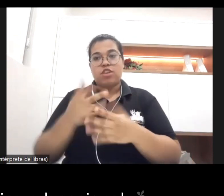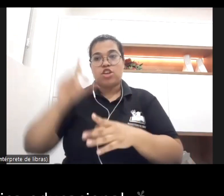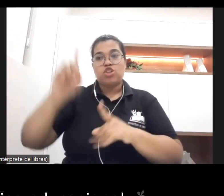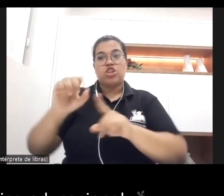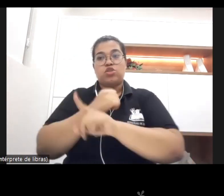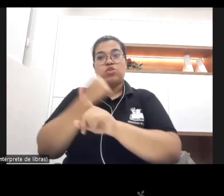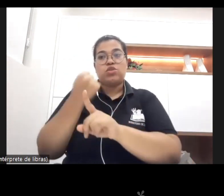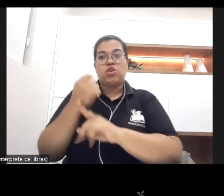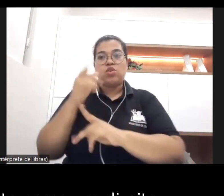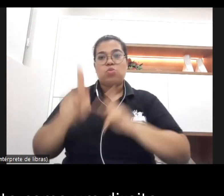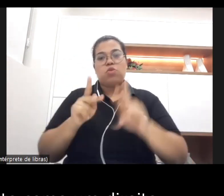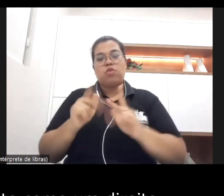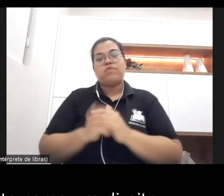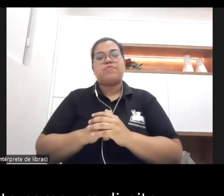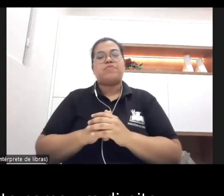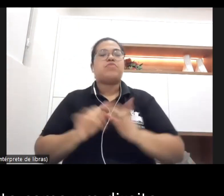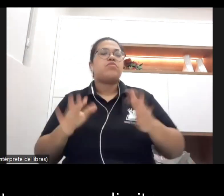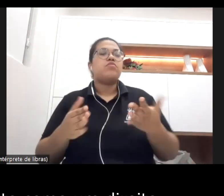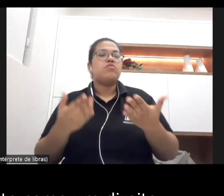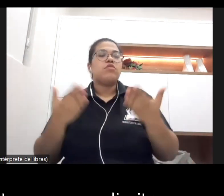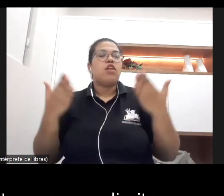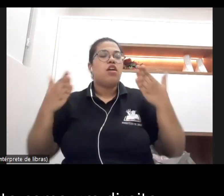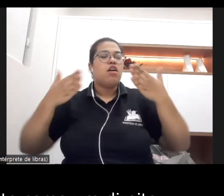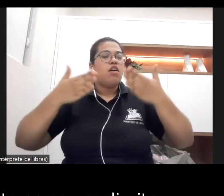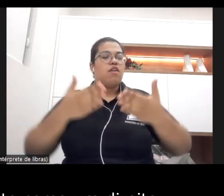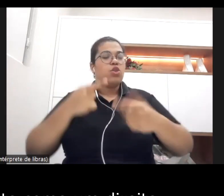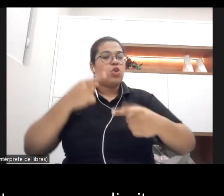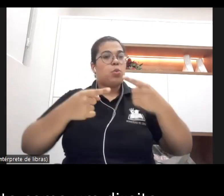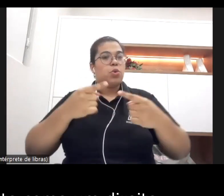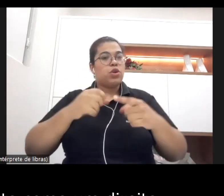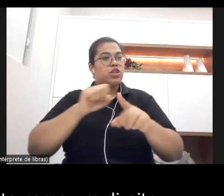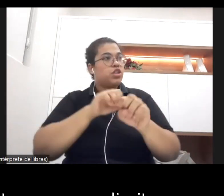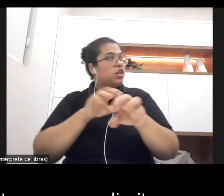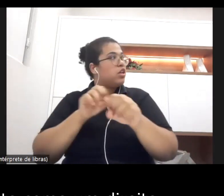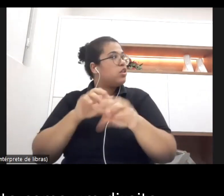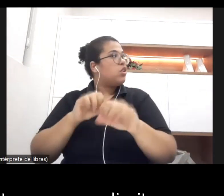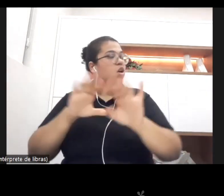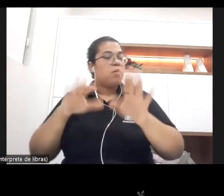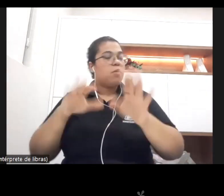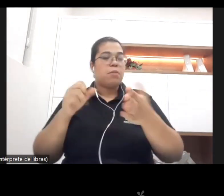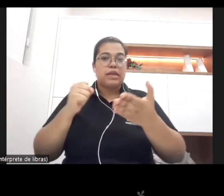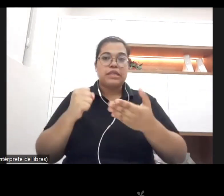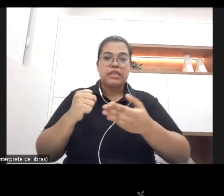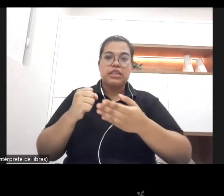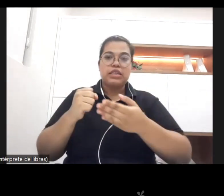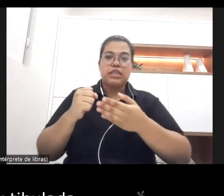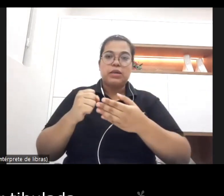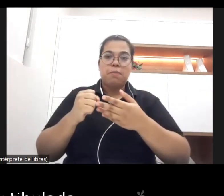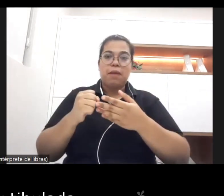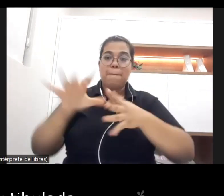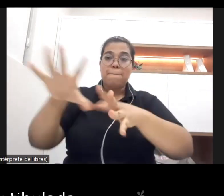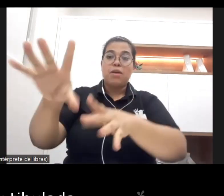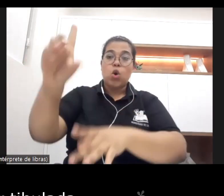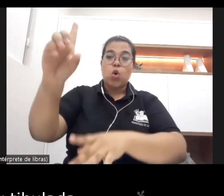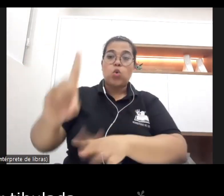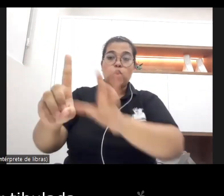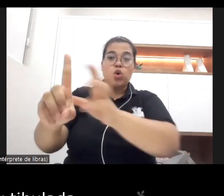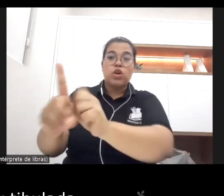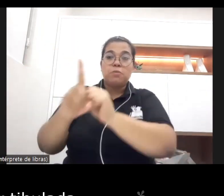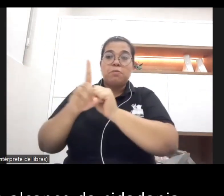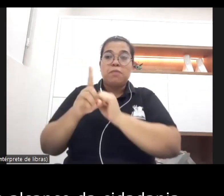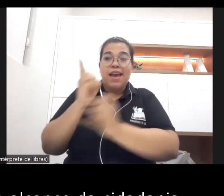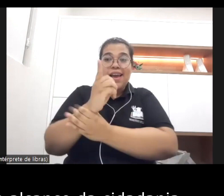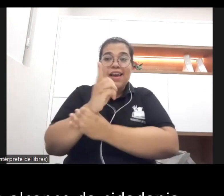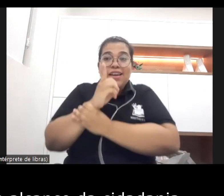educacional que para assegurá-la de fato como um direito ela precisa estar